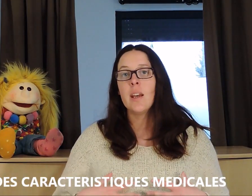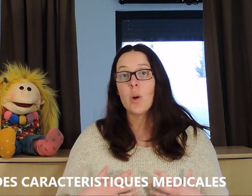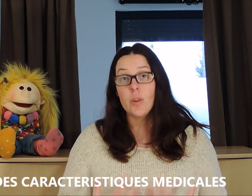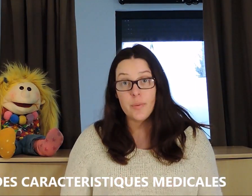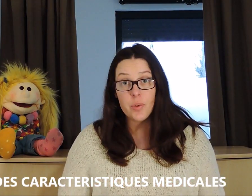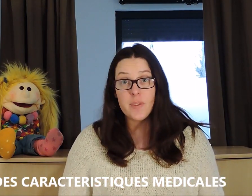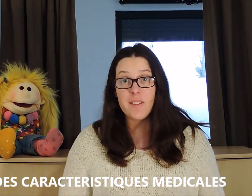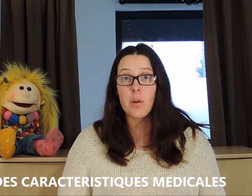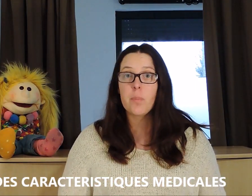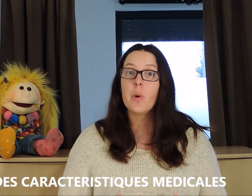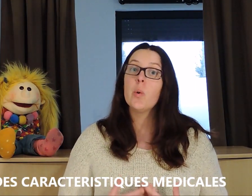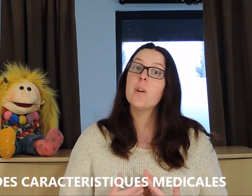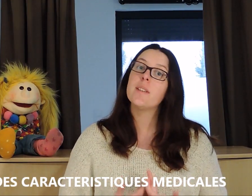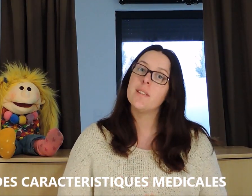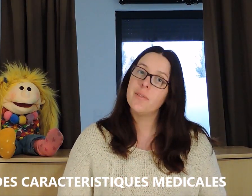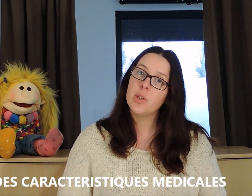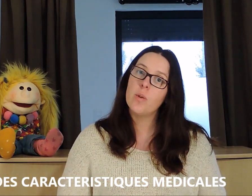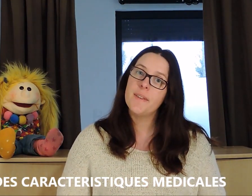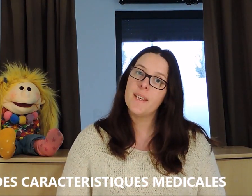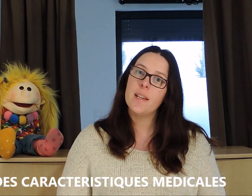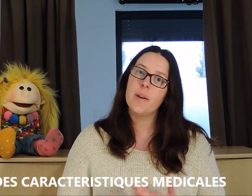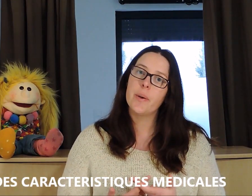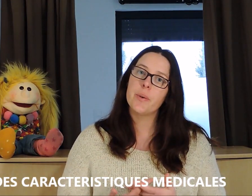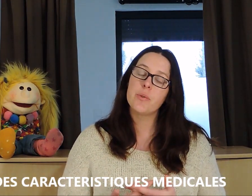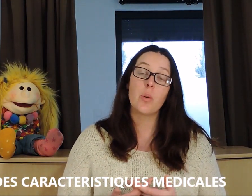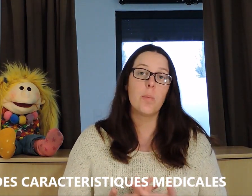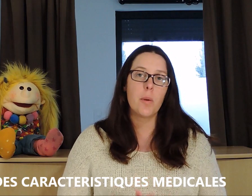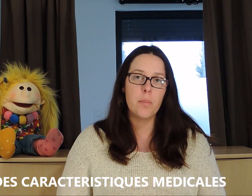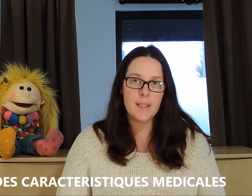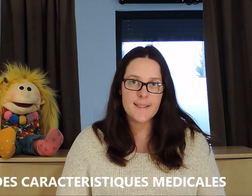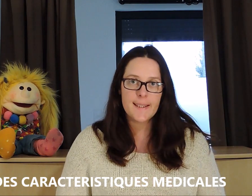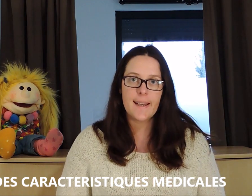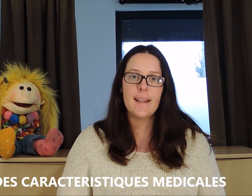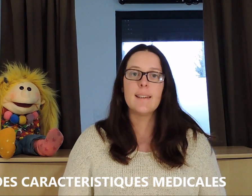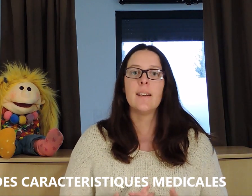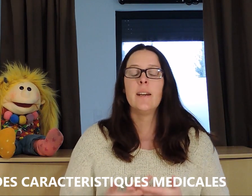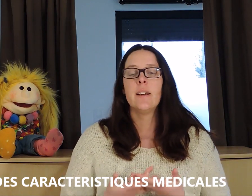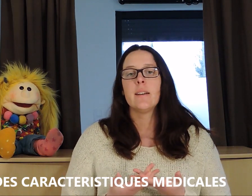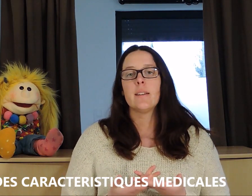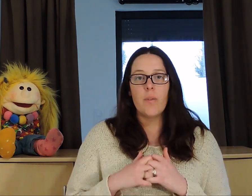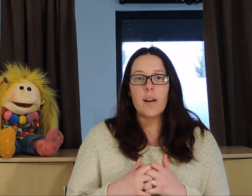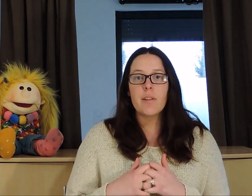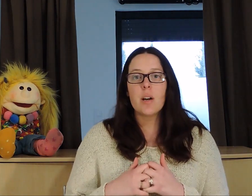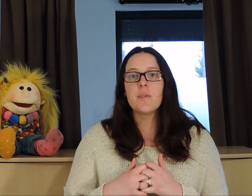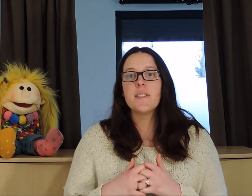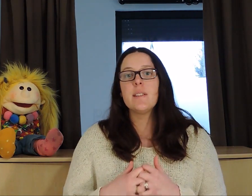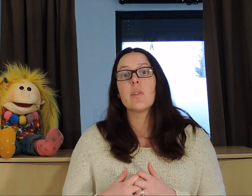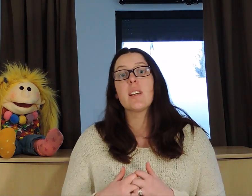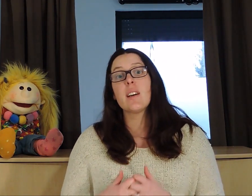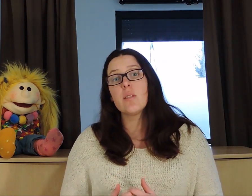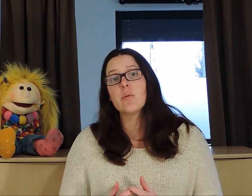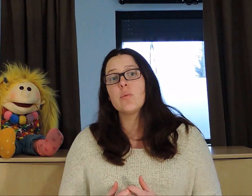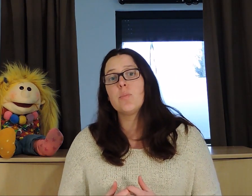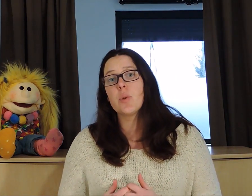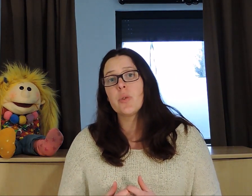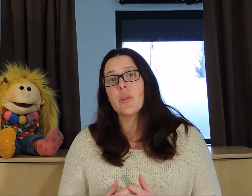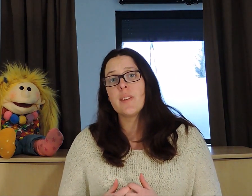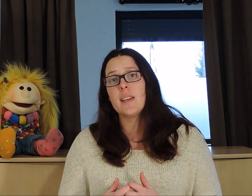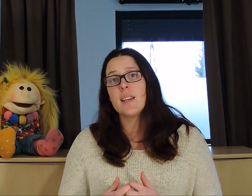Au niveau du développement et les difficultés sur le plan médical, on va avoir aussi dans 40% des